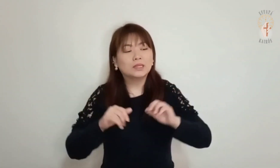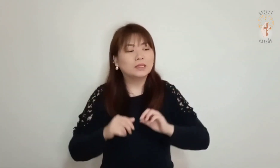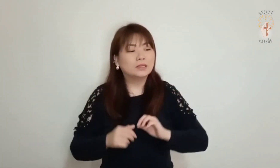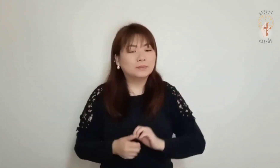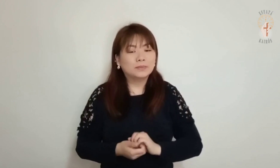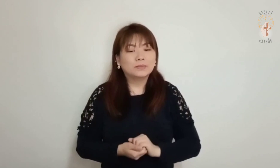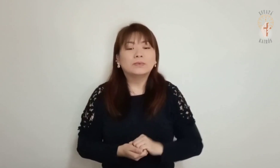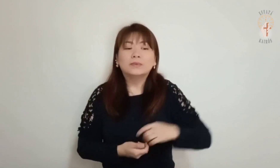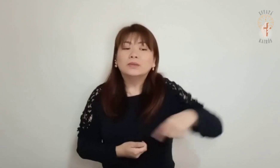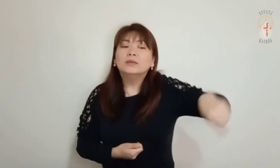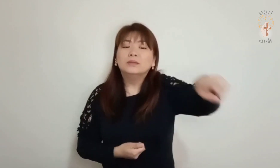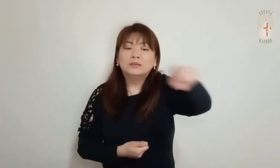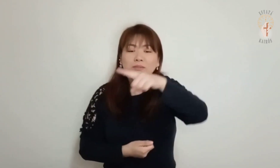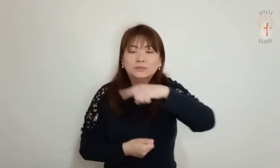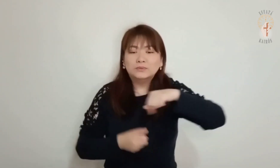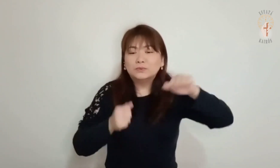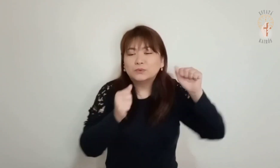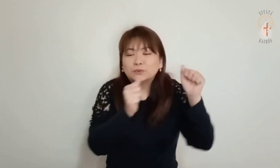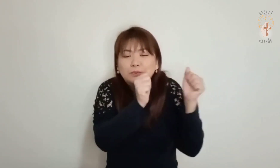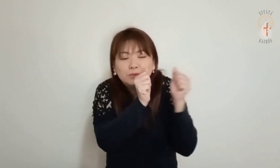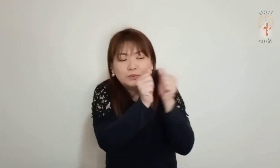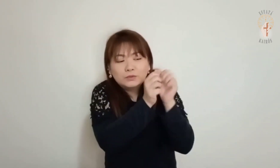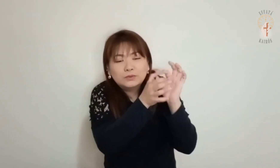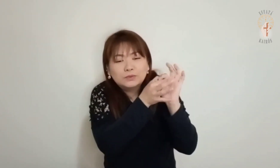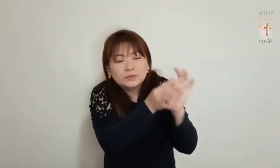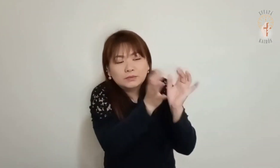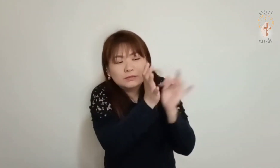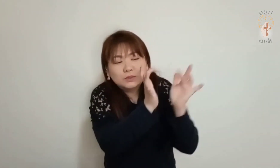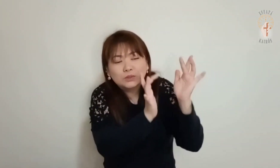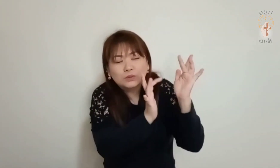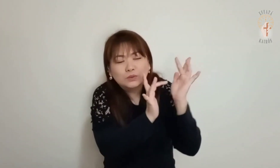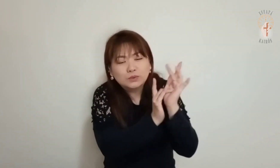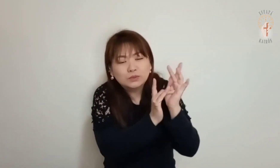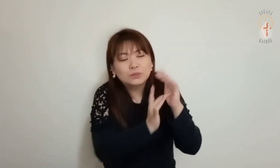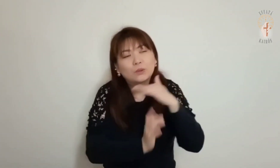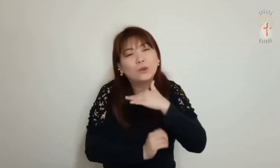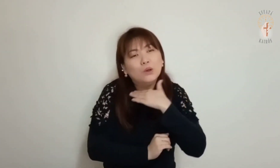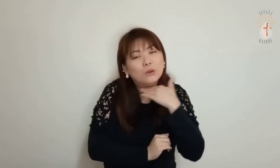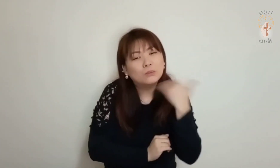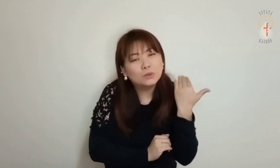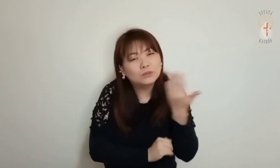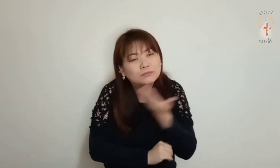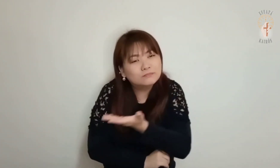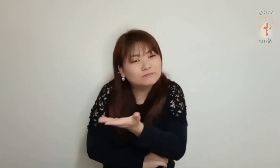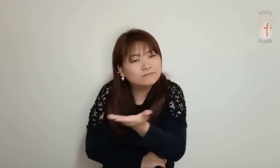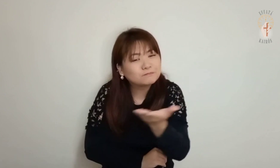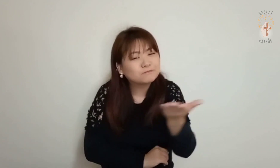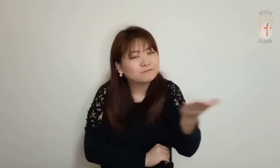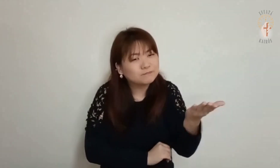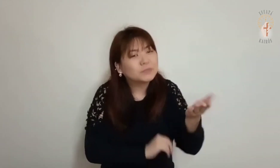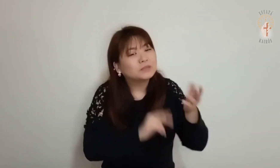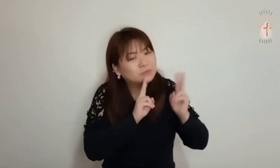Se com ele morremos Com ele